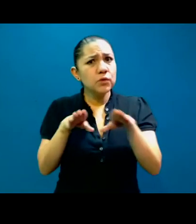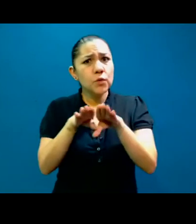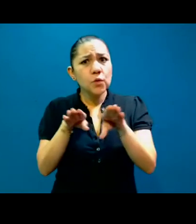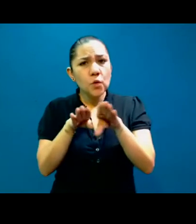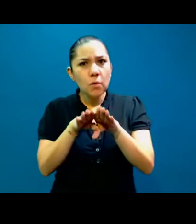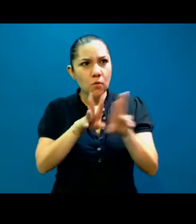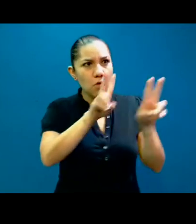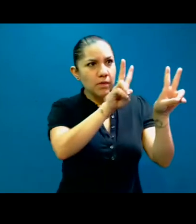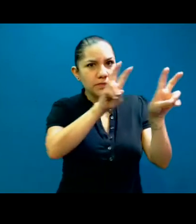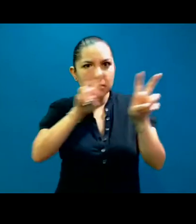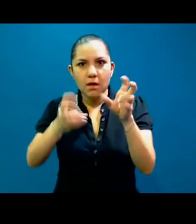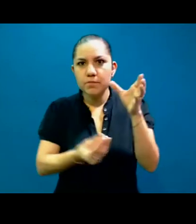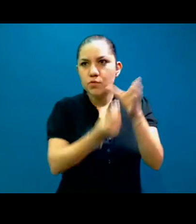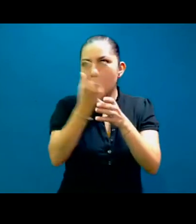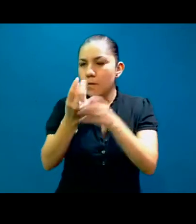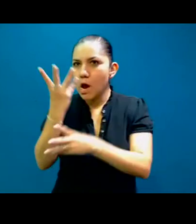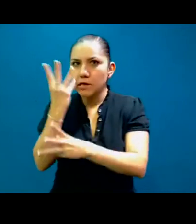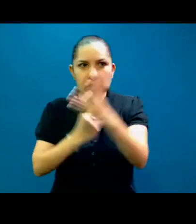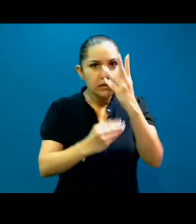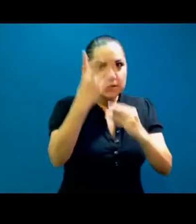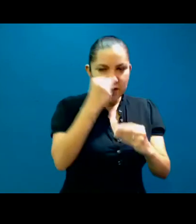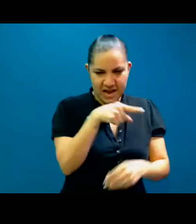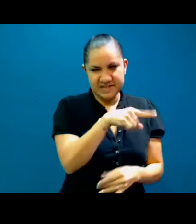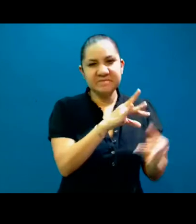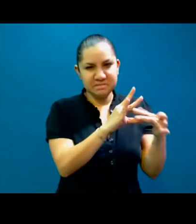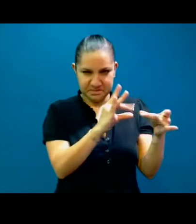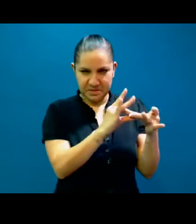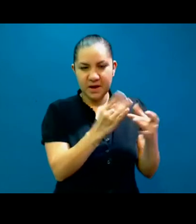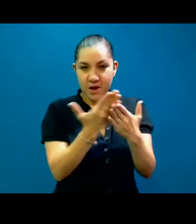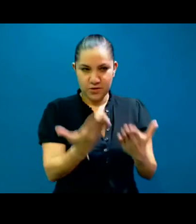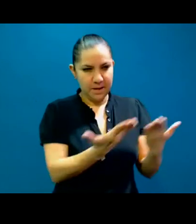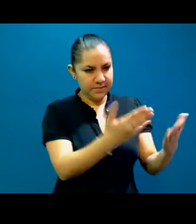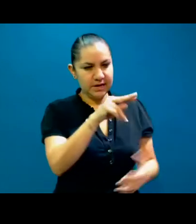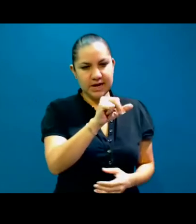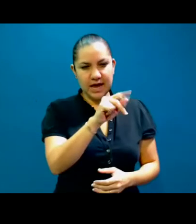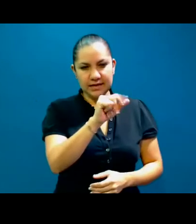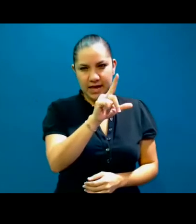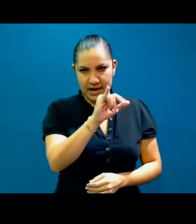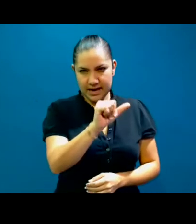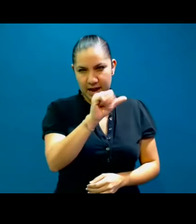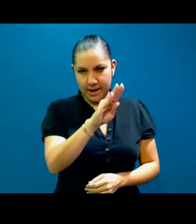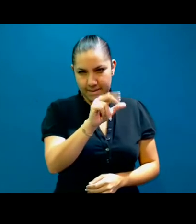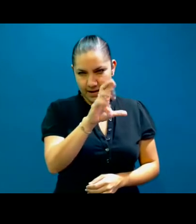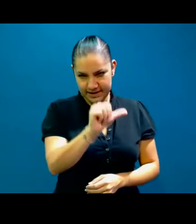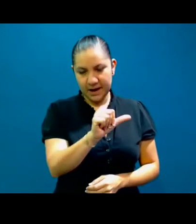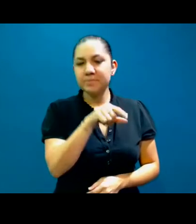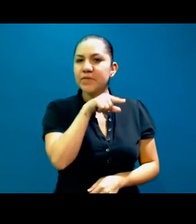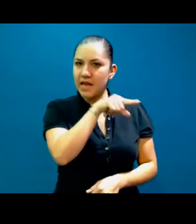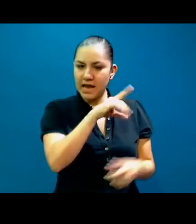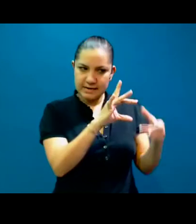tan grande? Y bueno, sin más, cedo la palabra ahora a Natalia Abarca. Le agradecemos mucho que nos esté acompañando y pues,